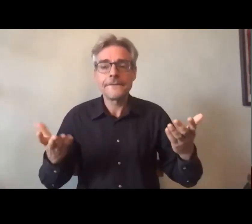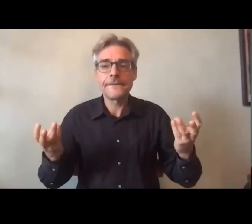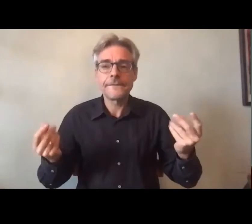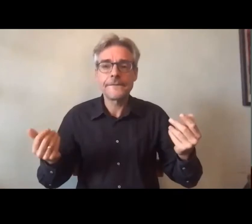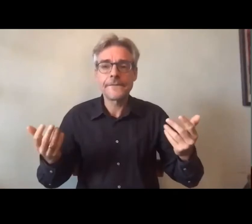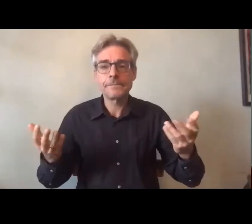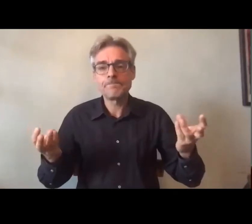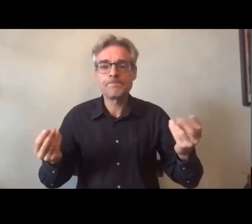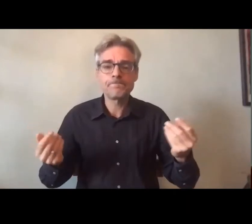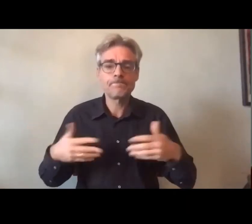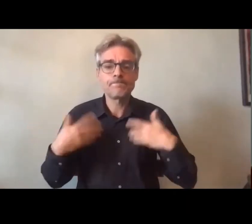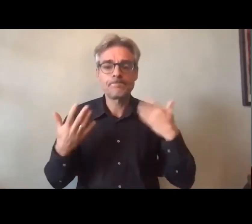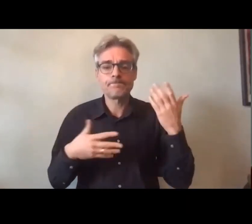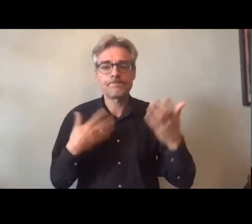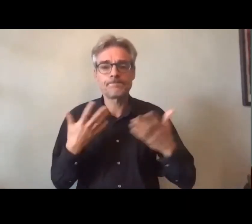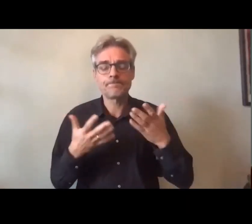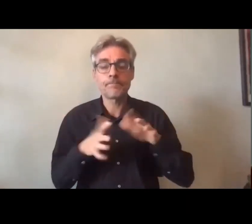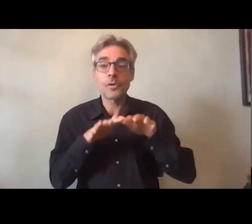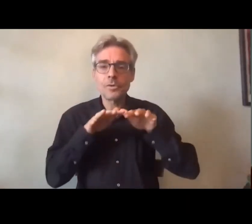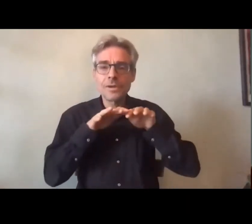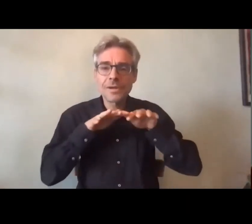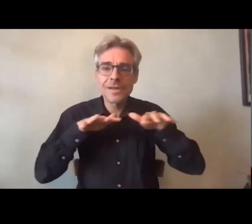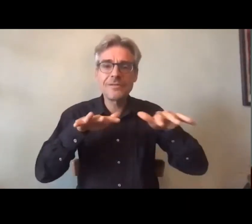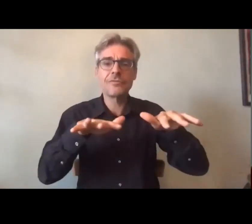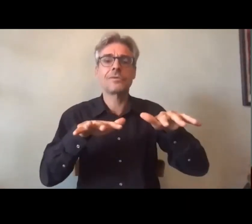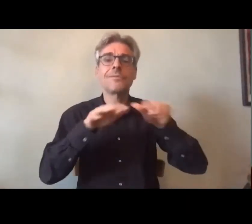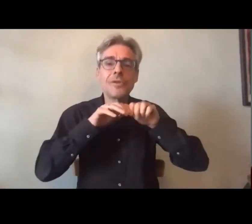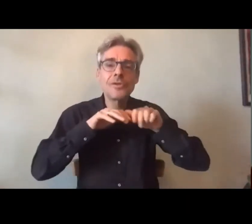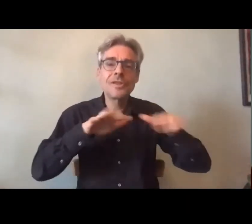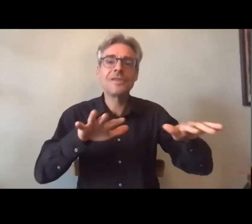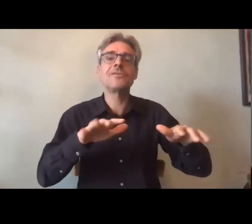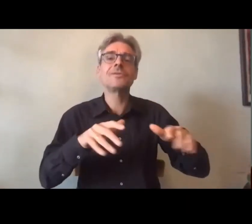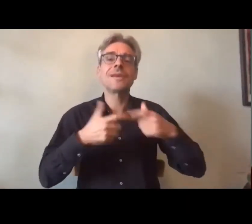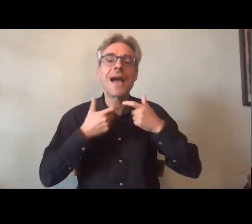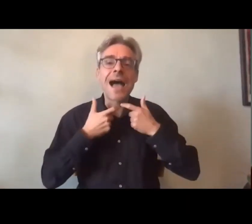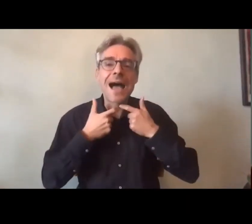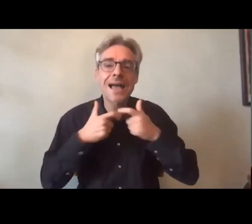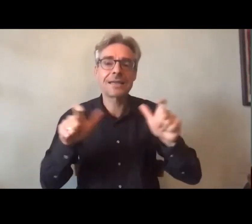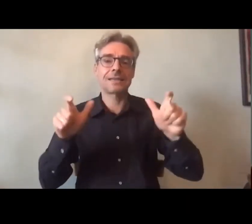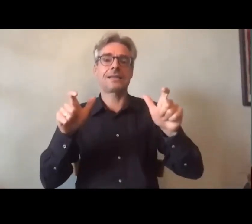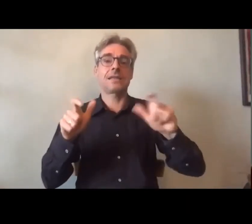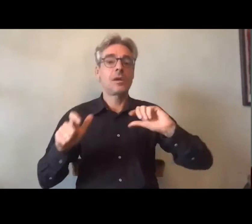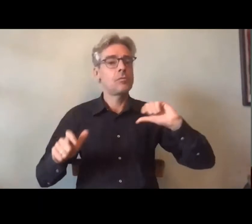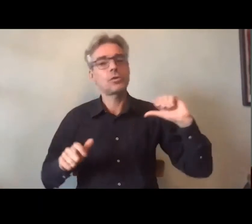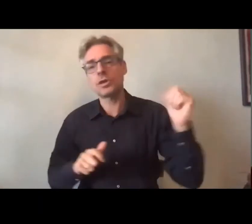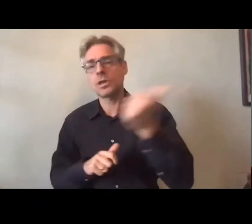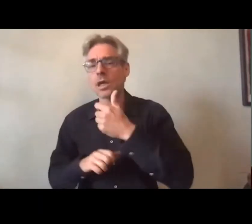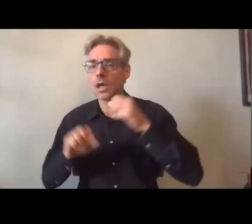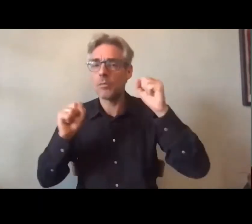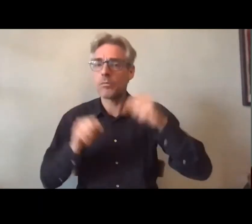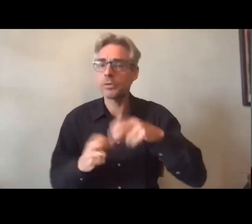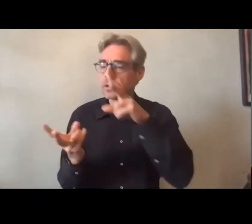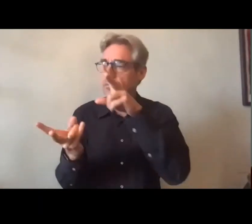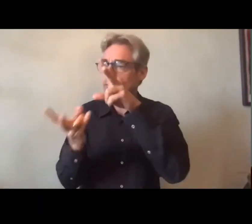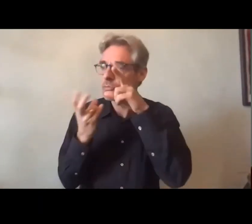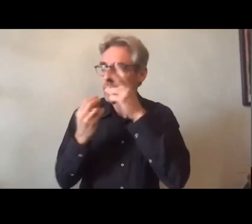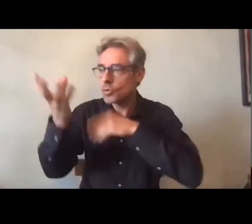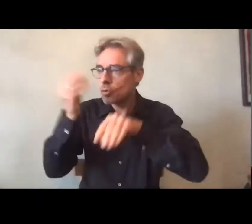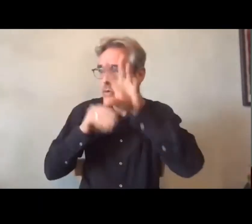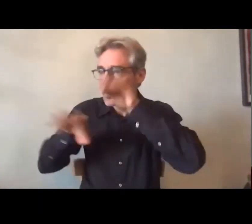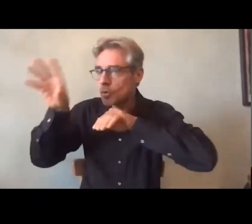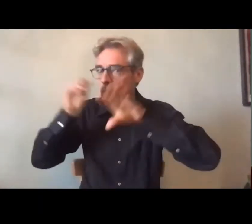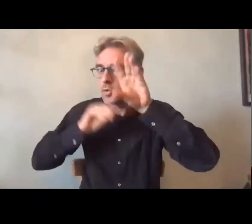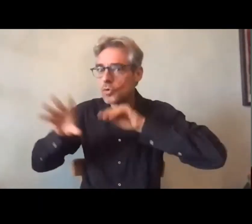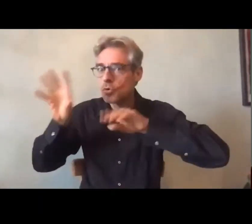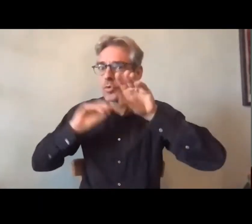diffuser de rendre accessible de permettre à tout un chacun de se nourrir de l'ensemble de ses